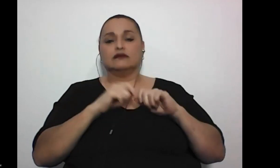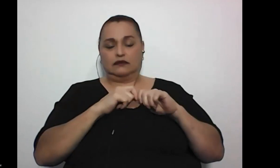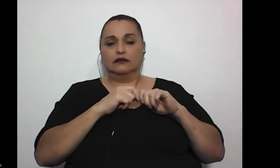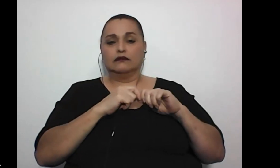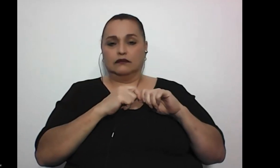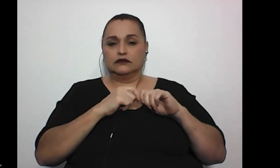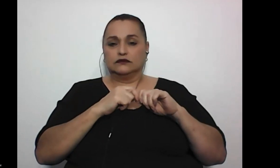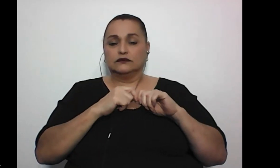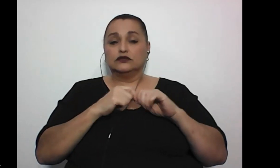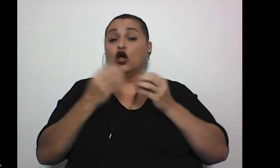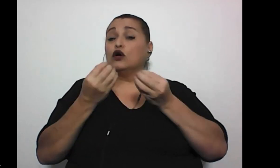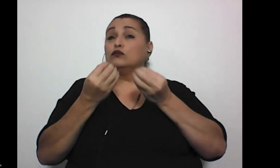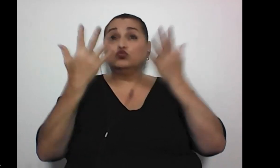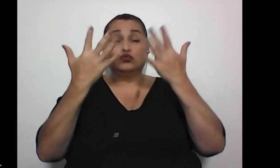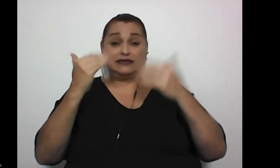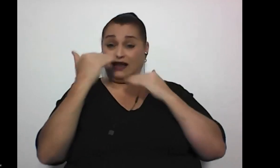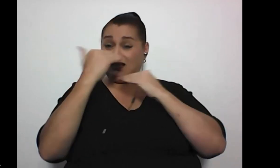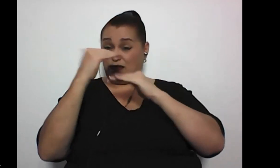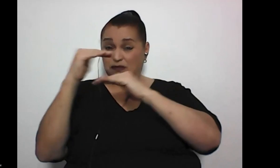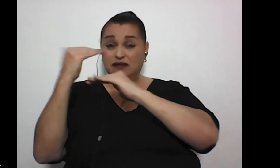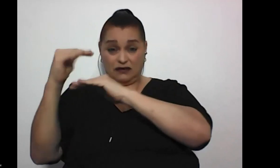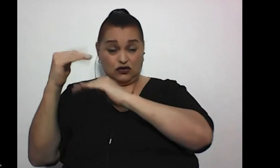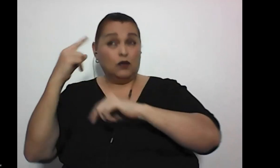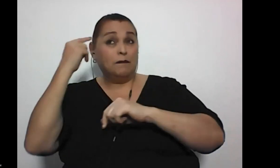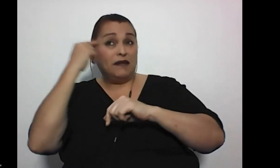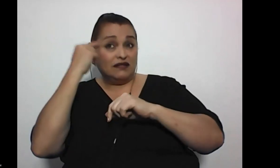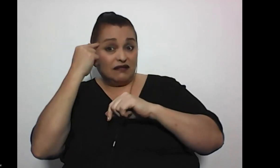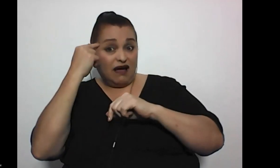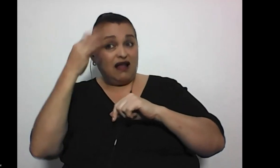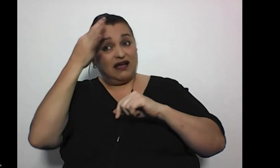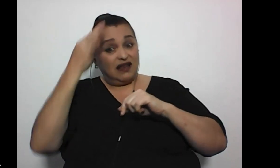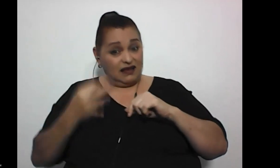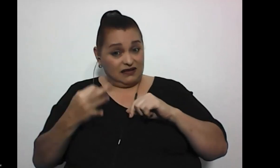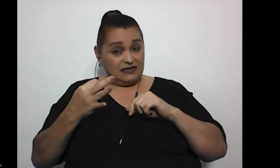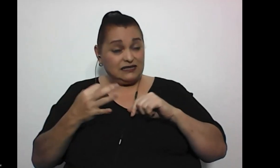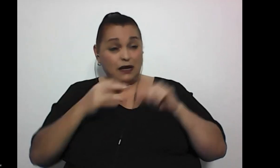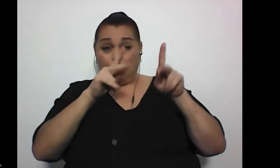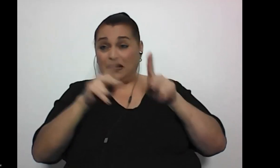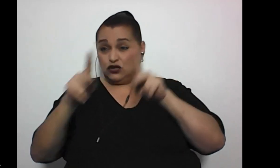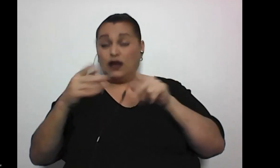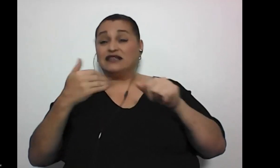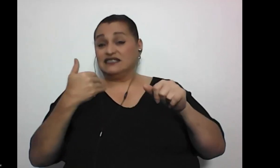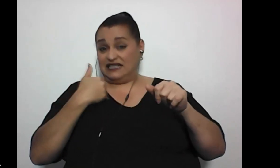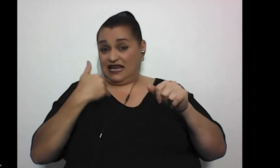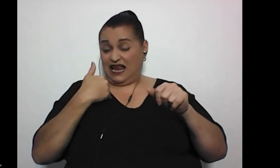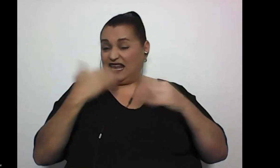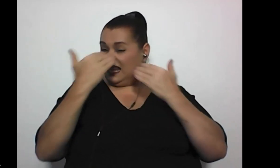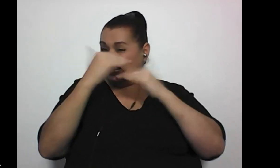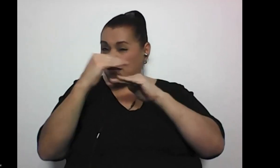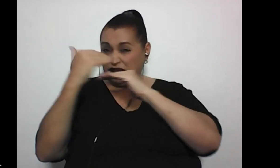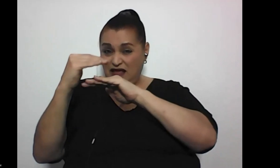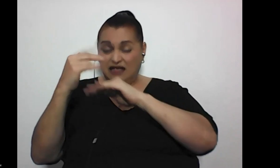digamos, de la limitación mental o de las creencias que las personas tienen tan limitadas, este,